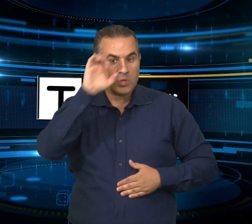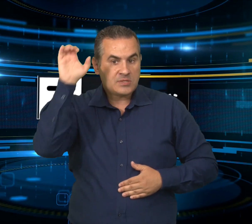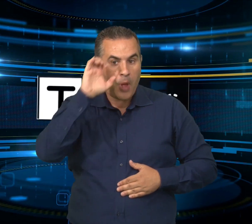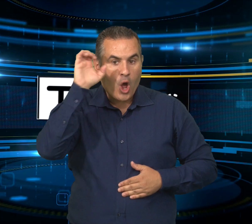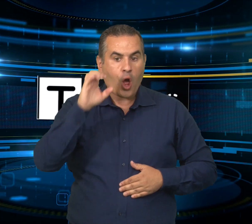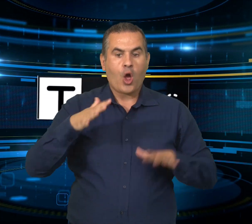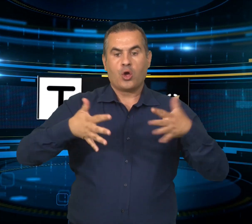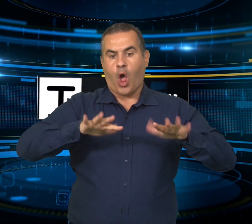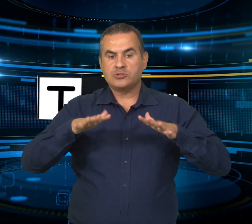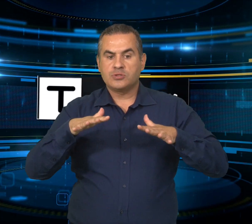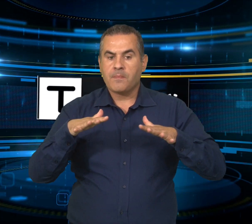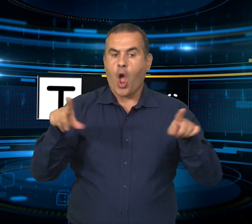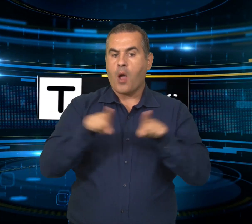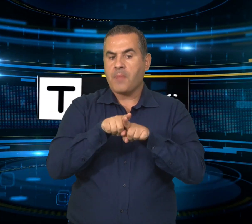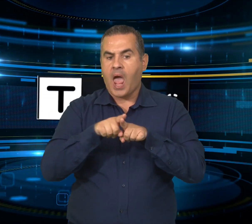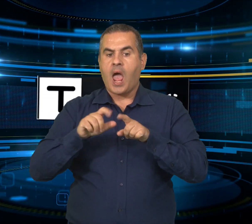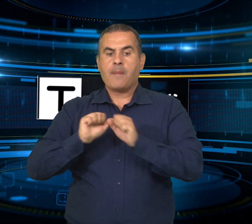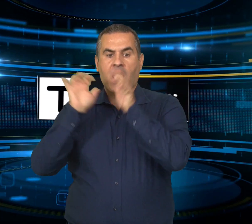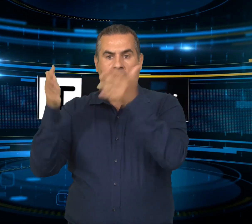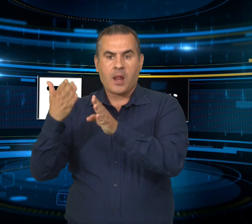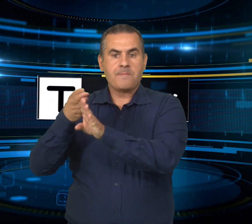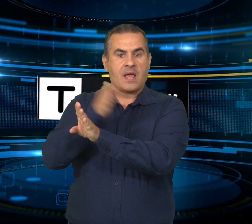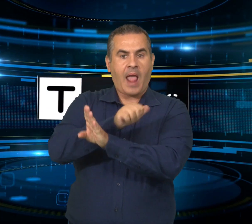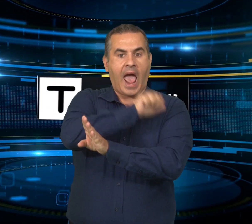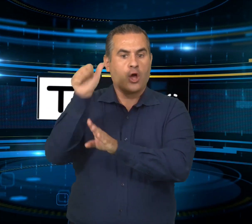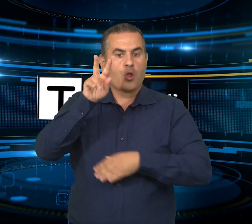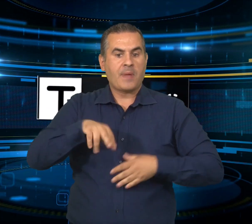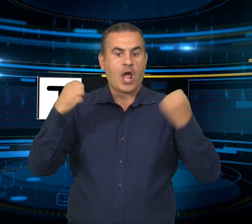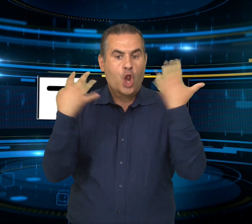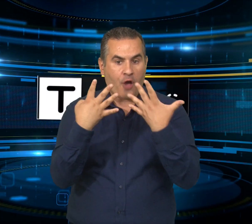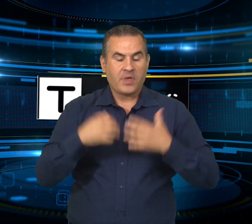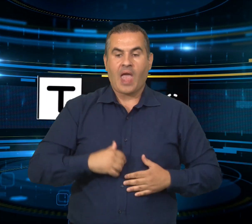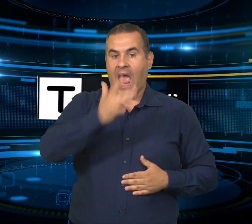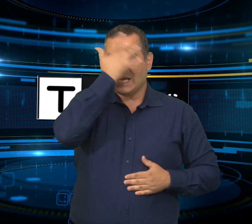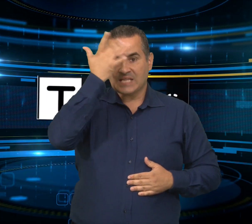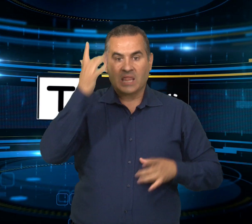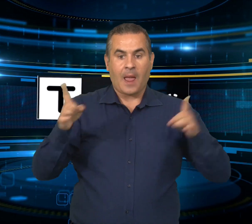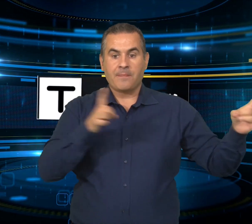i 500 mila transiti raddoppiando i numeri del 2022. euro è